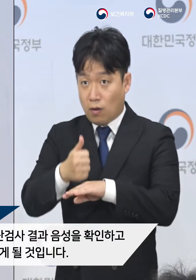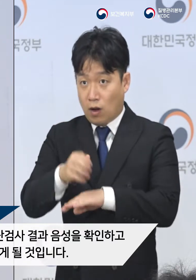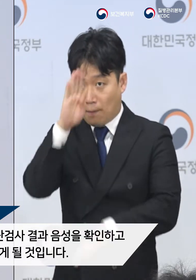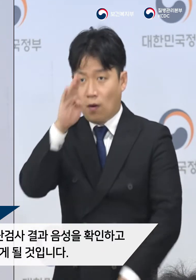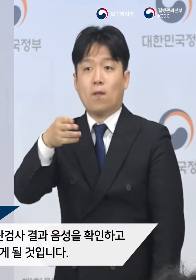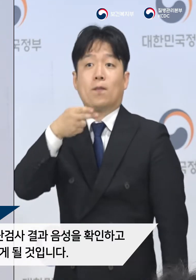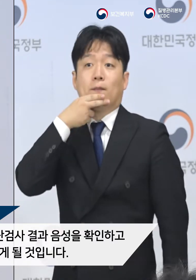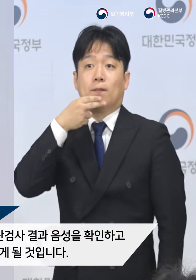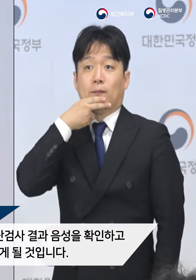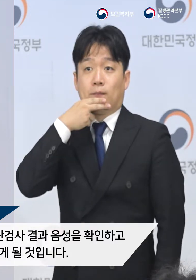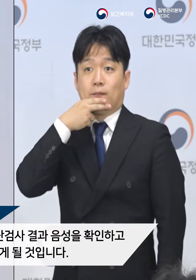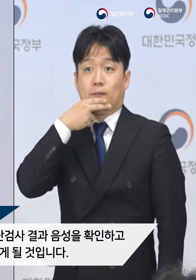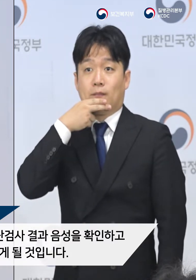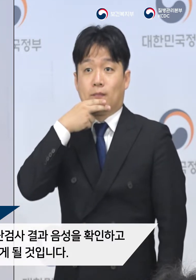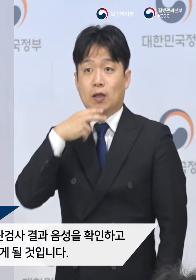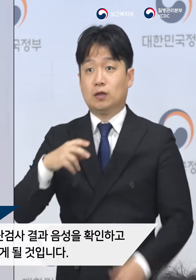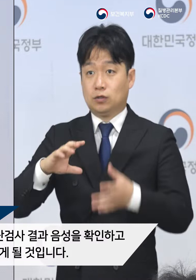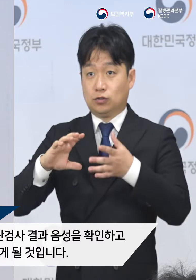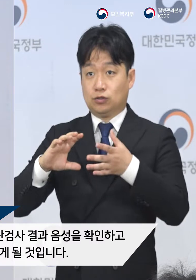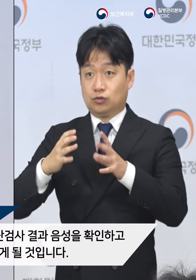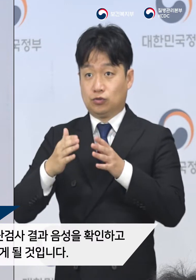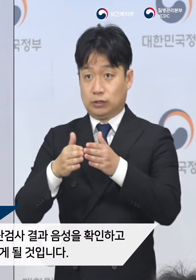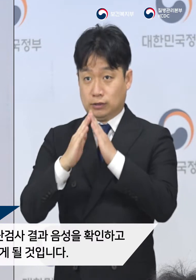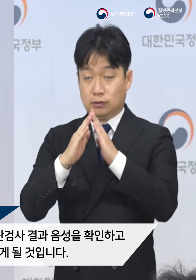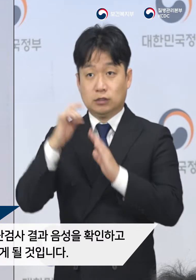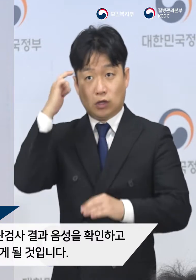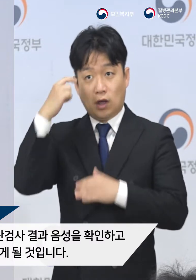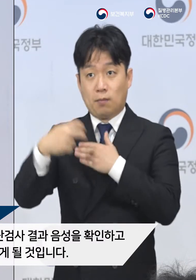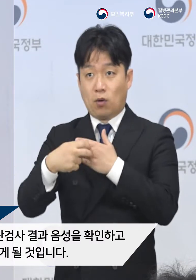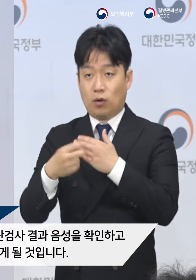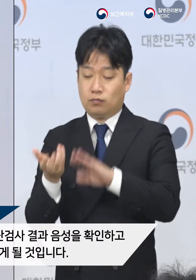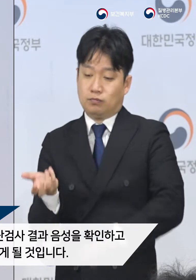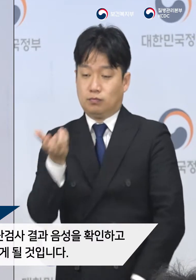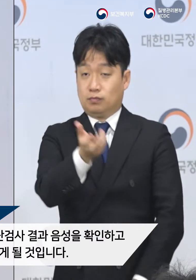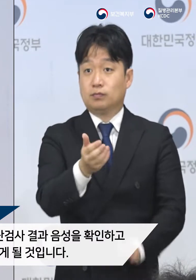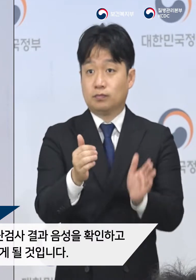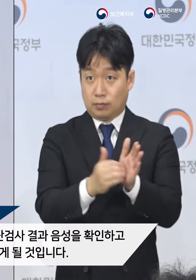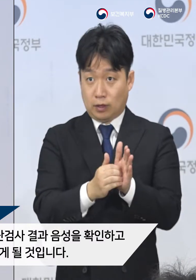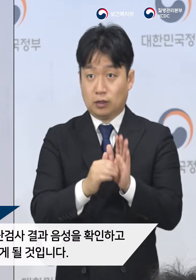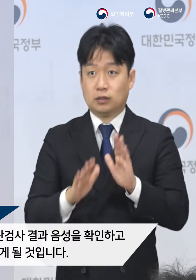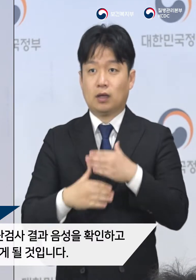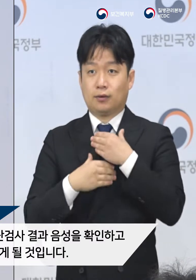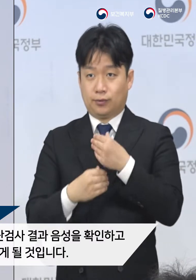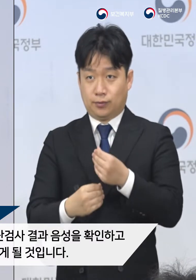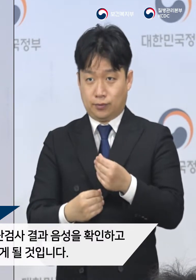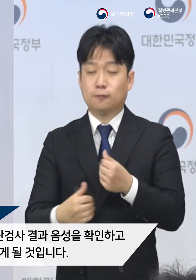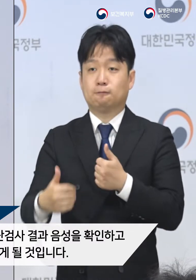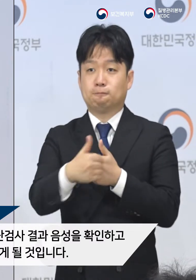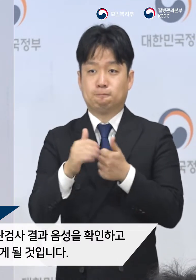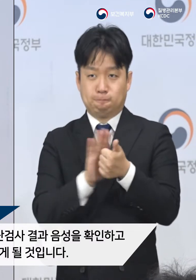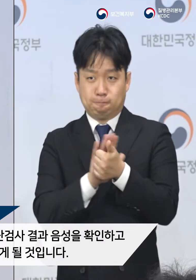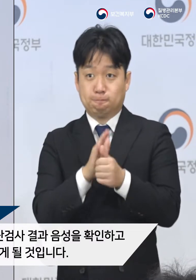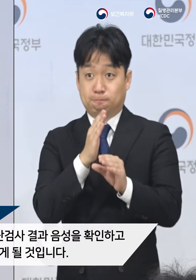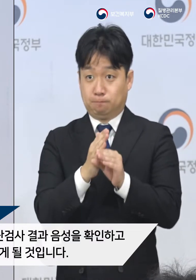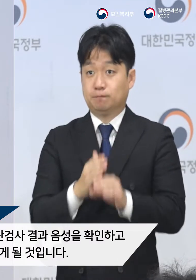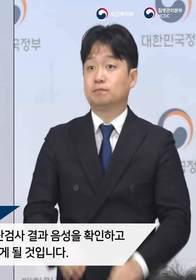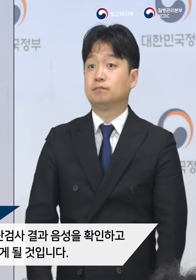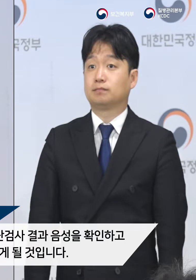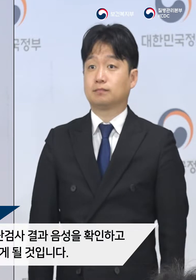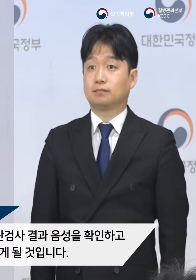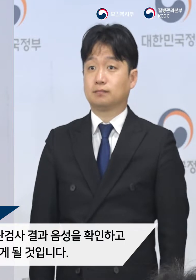음성을 확인하고 국립부국정신병원으로 전원하여 안정적으로 보호받게 될 것입니다.